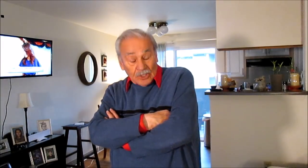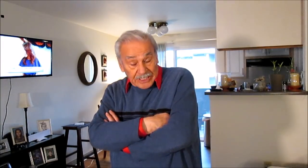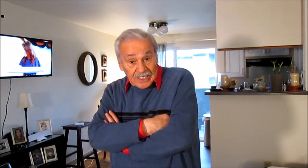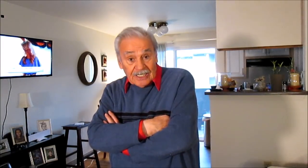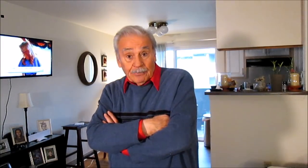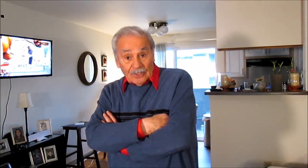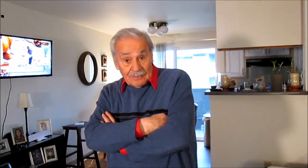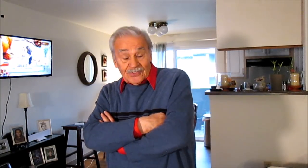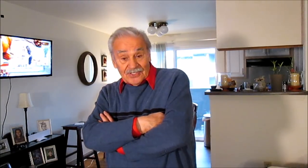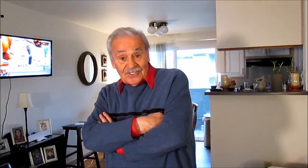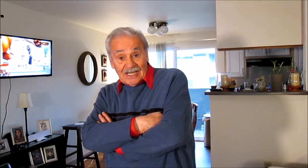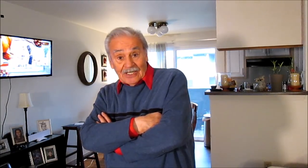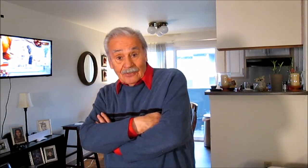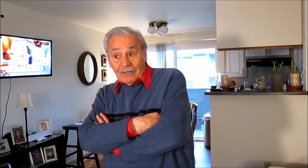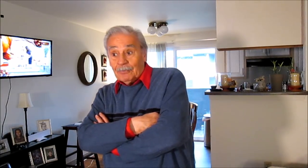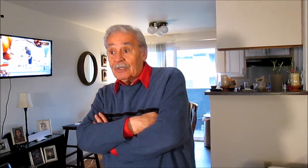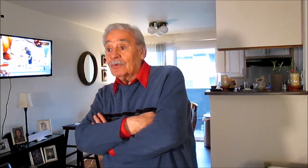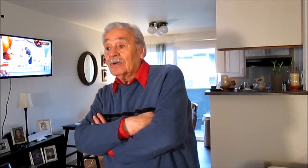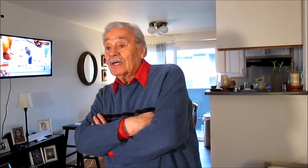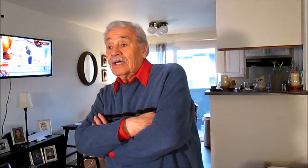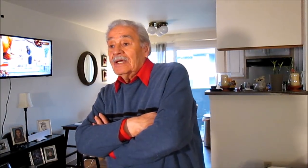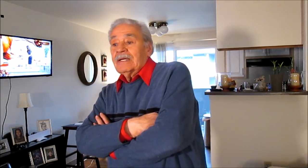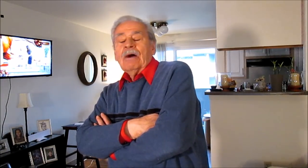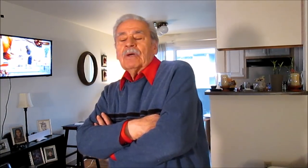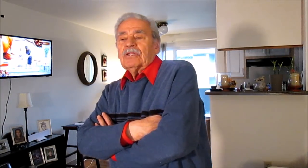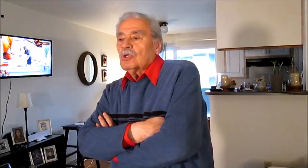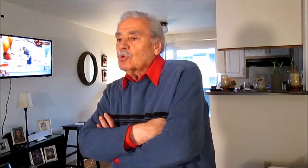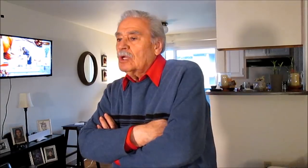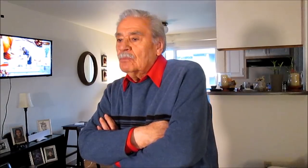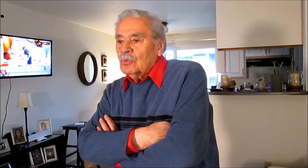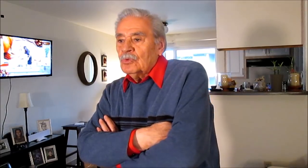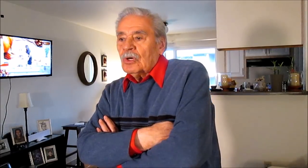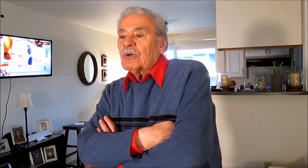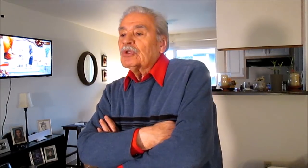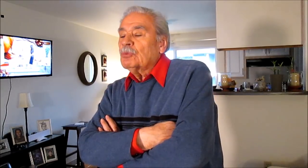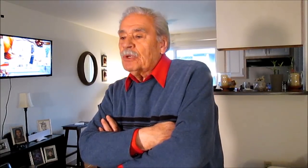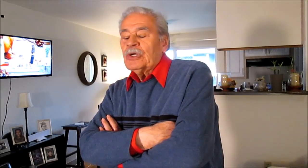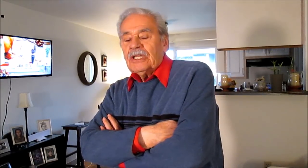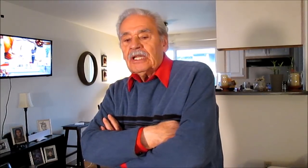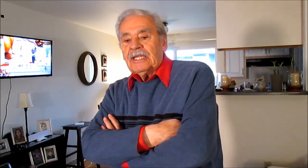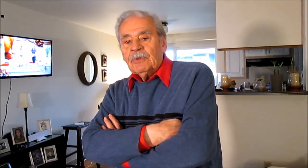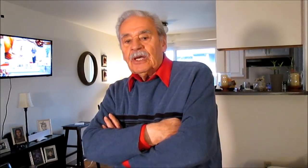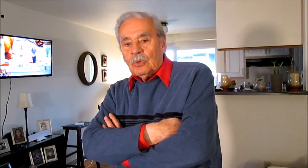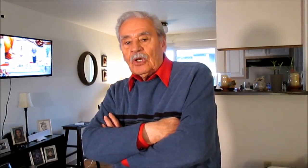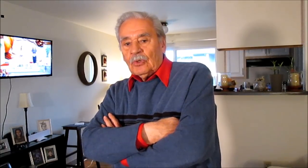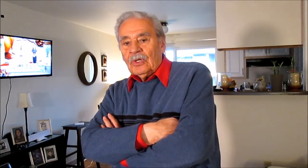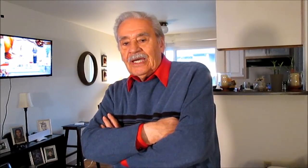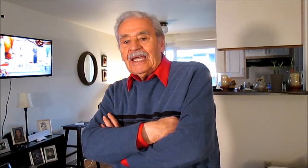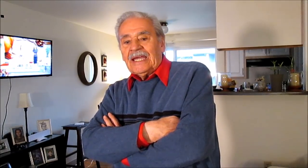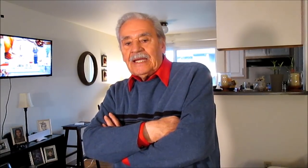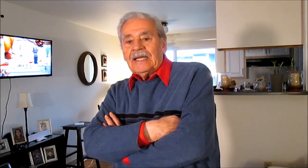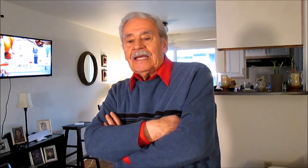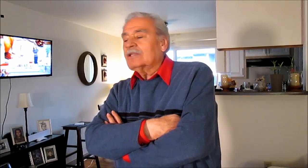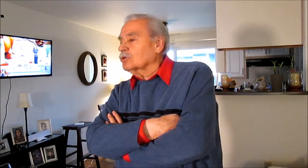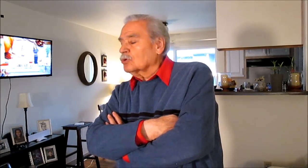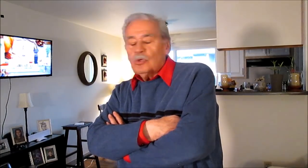crees que podemos hacer algo que podemos aunque todo el mundo aunque todos los peronistas estemos de acuerdo en que esto no